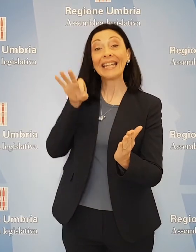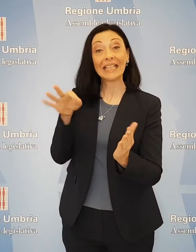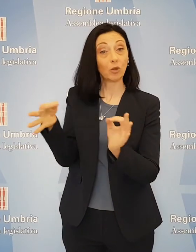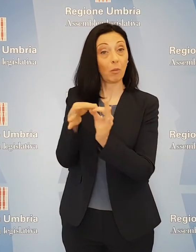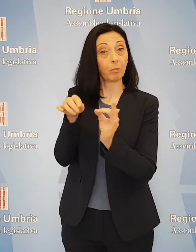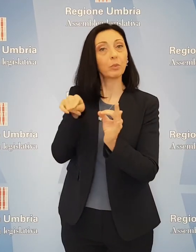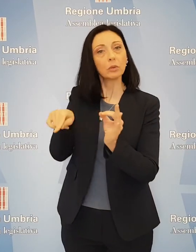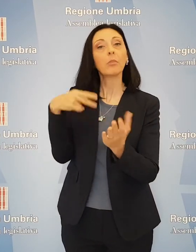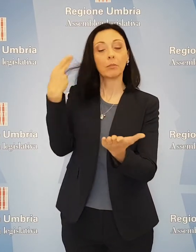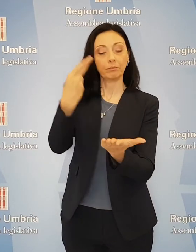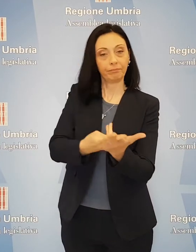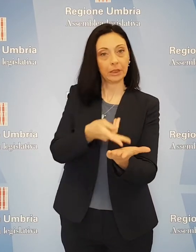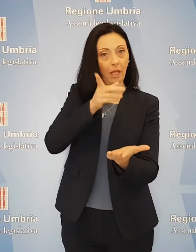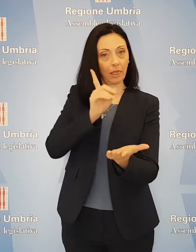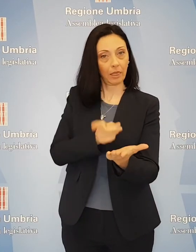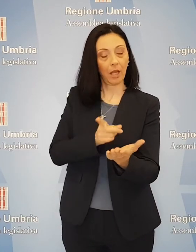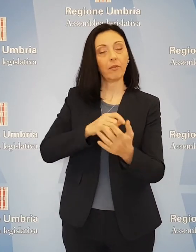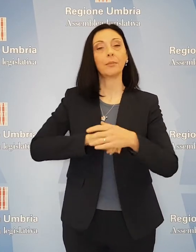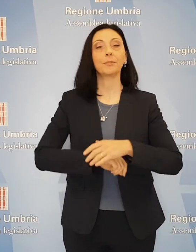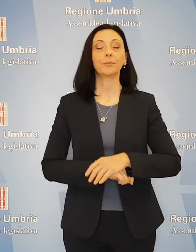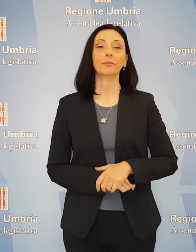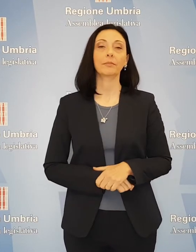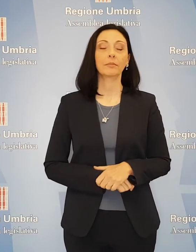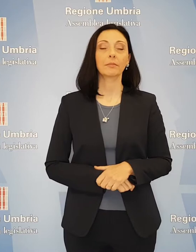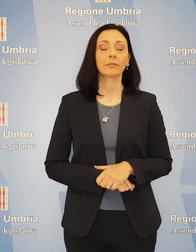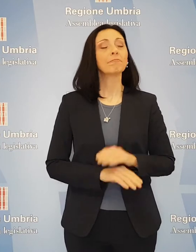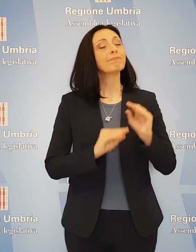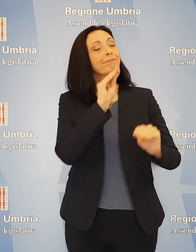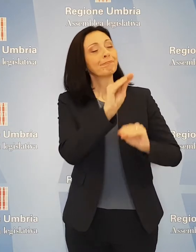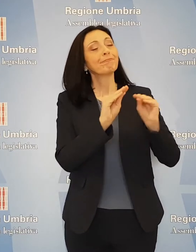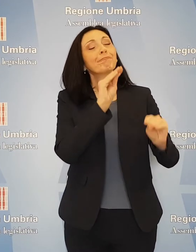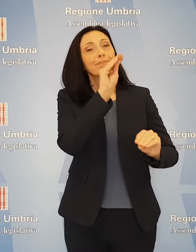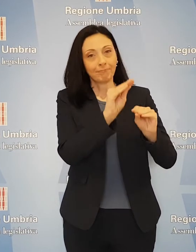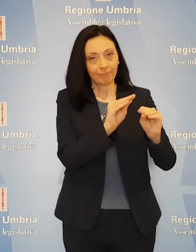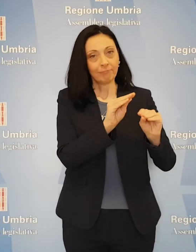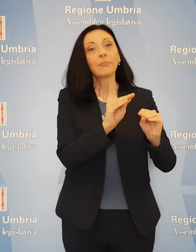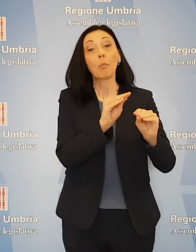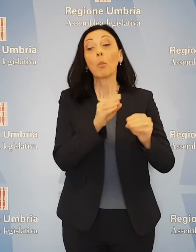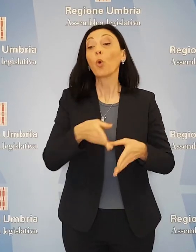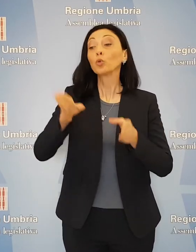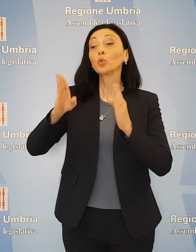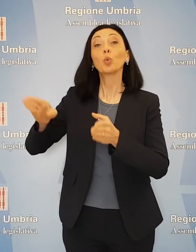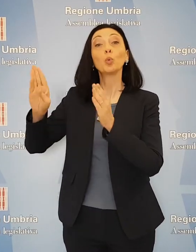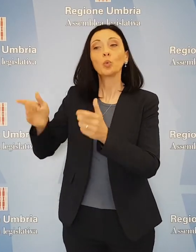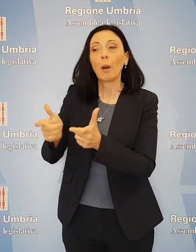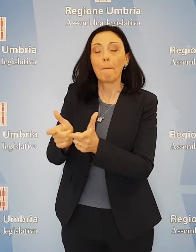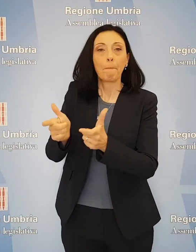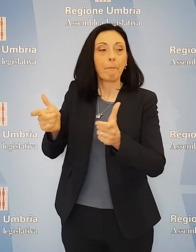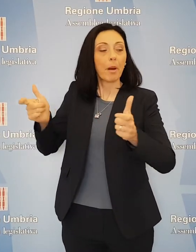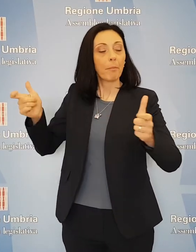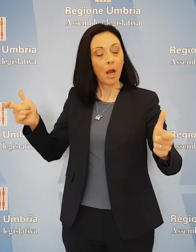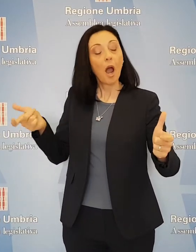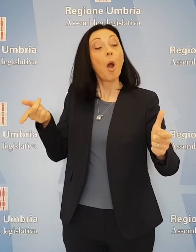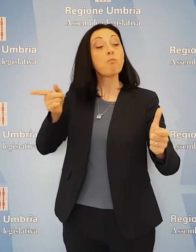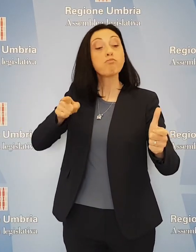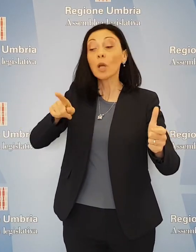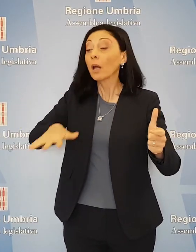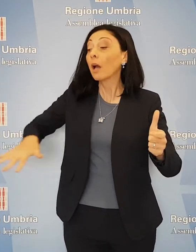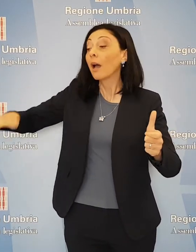riabilitazione e la data del primo appuntamento. Si chiede l'implementazione delle strutture e la copertura delle aree